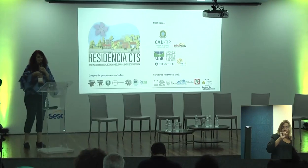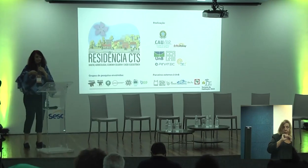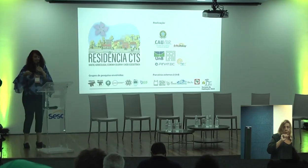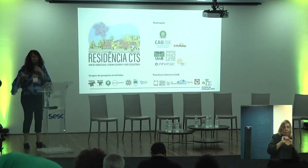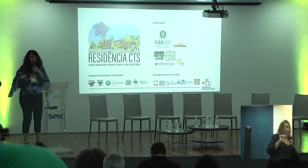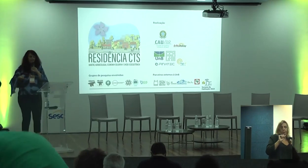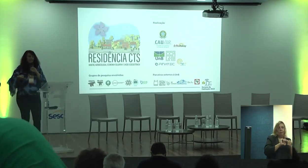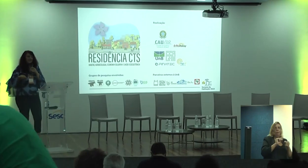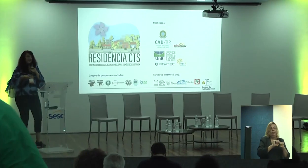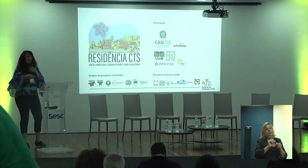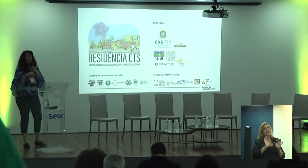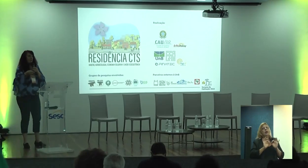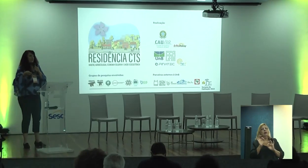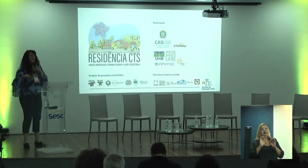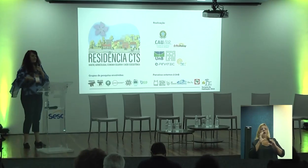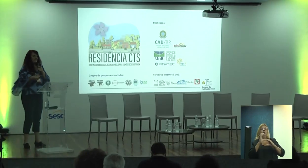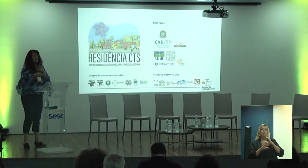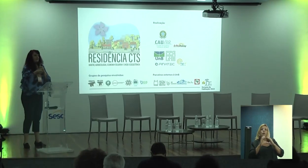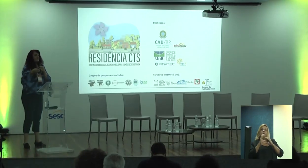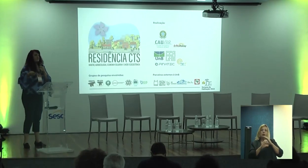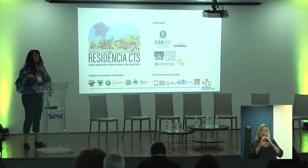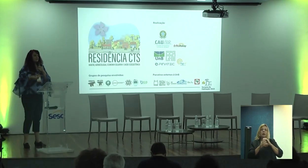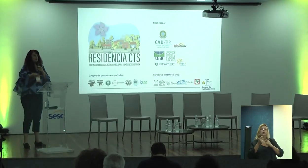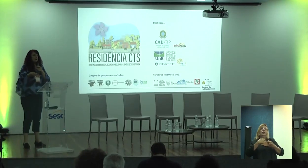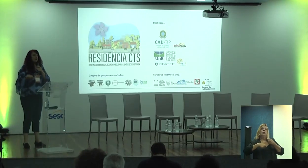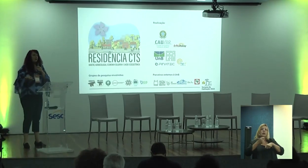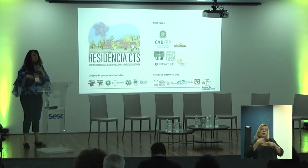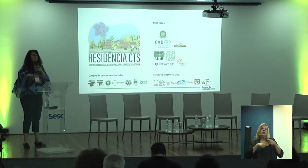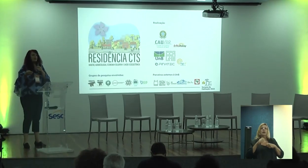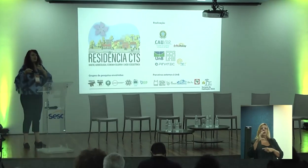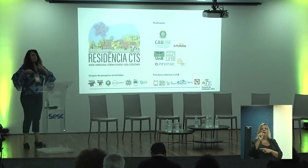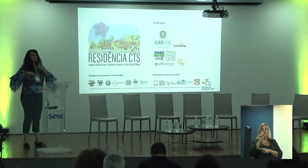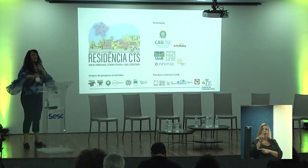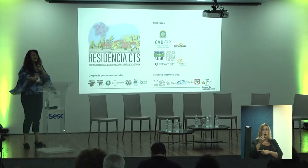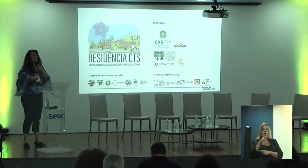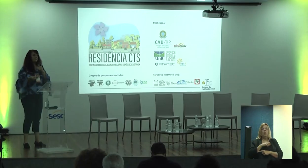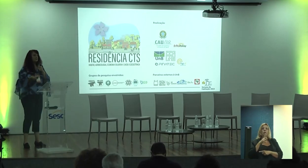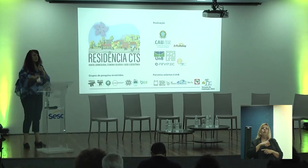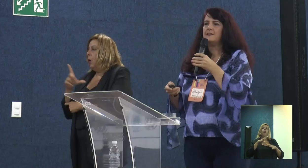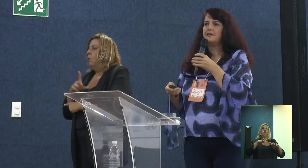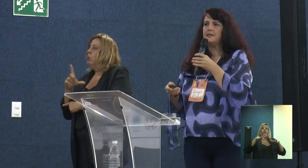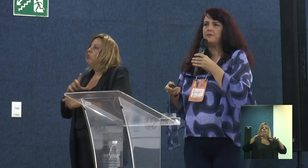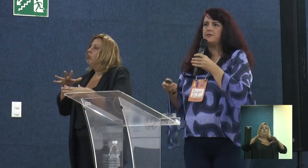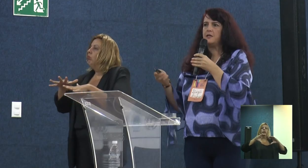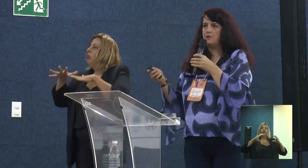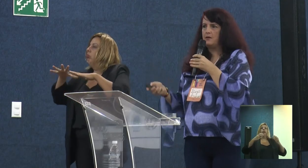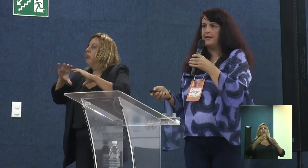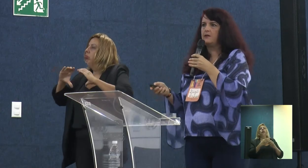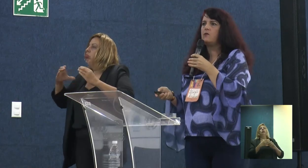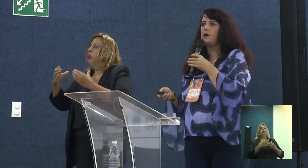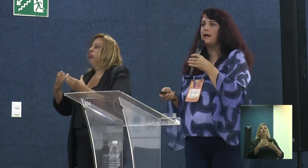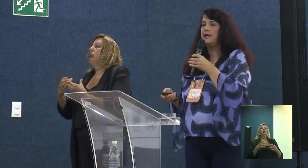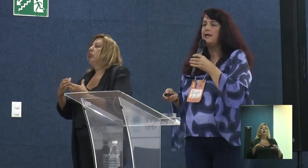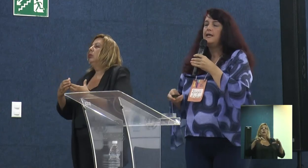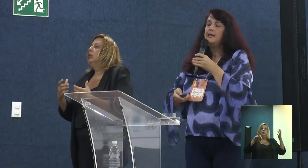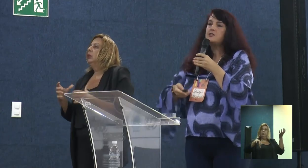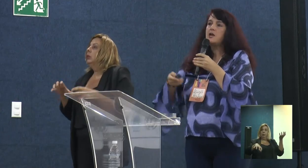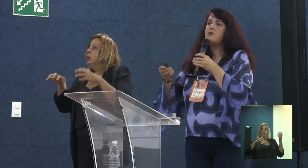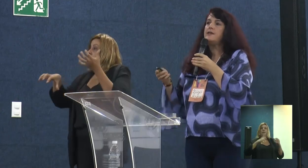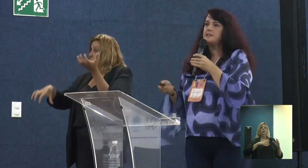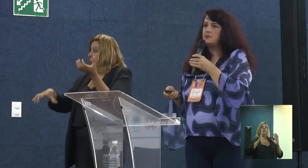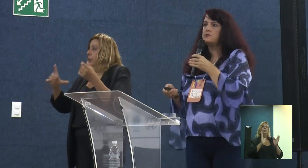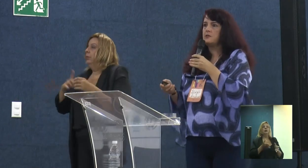a comunicação, negociação do CAL com os parlamentares, e fizeram com a Érica Cocay,